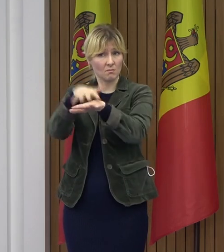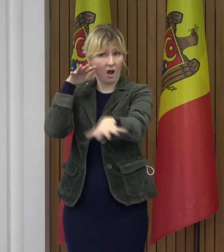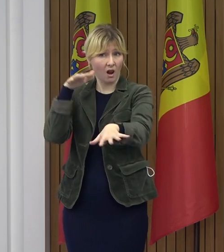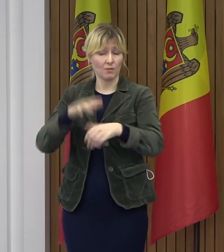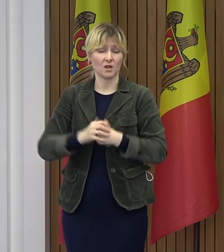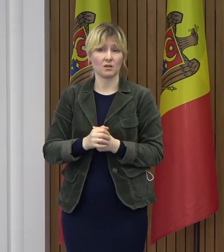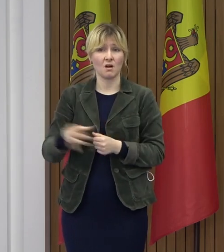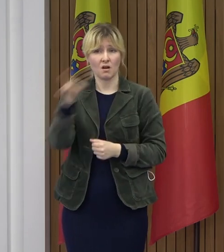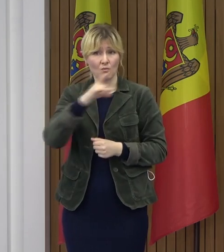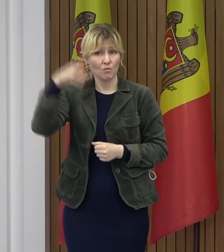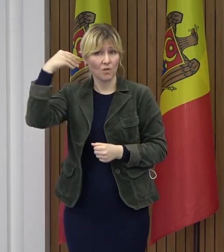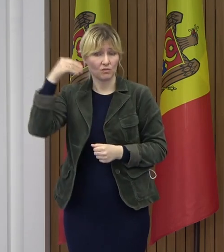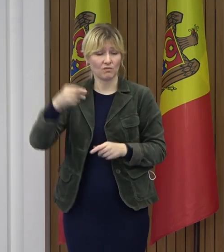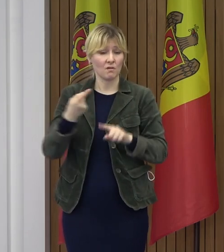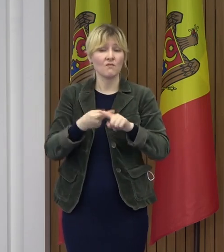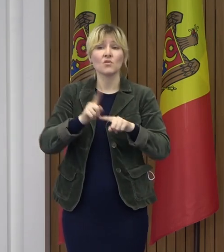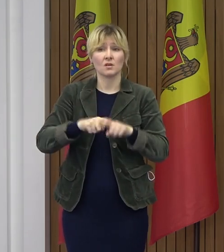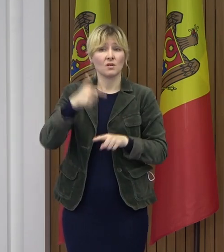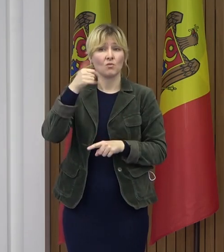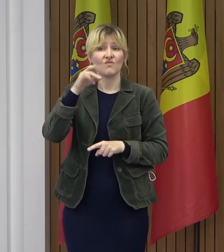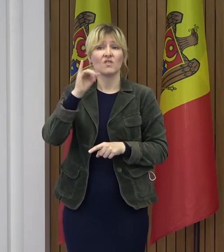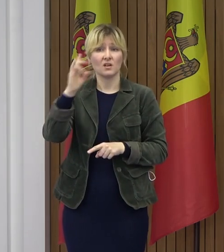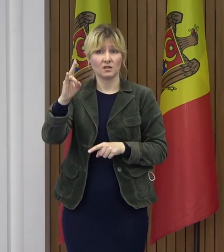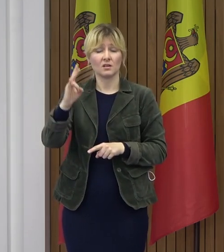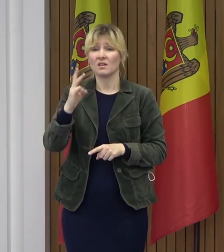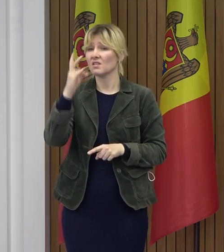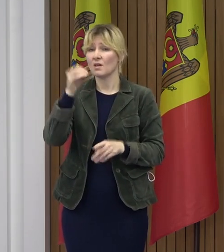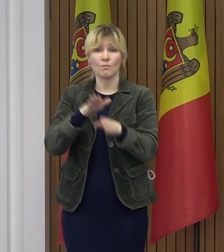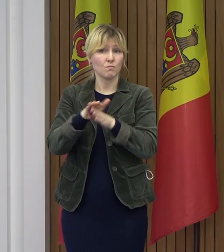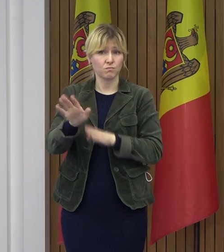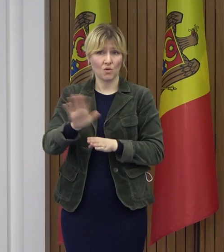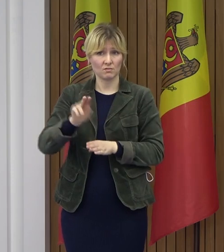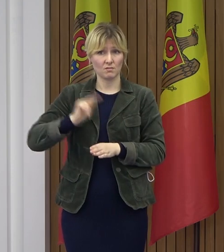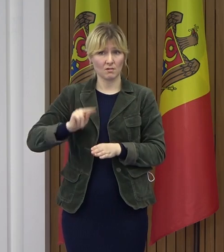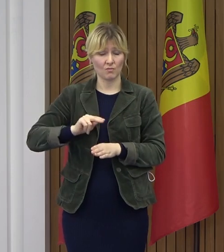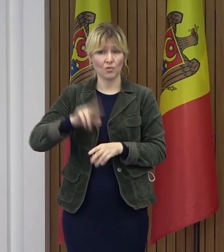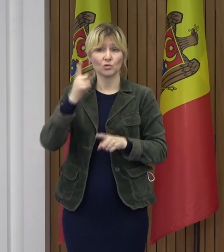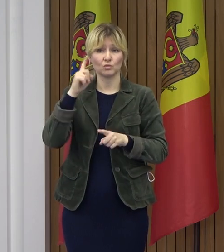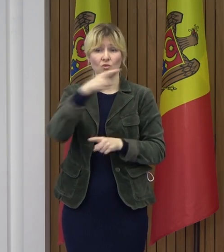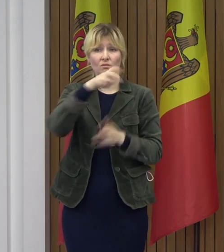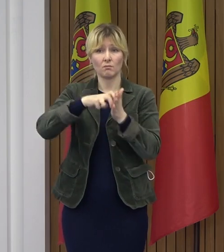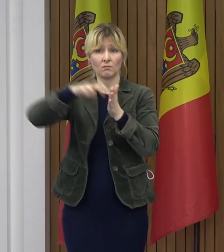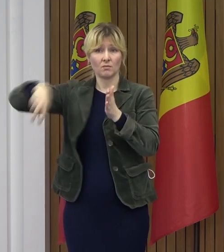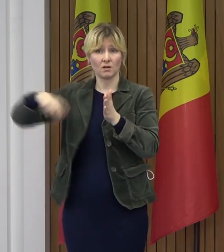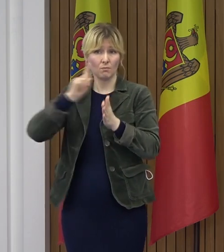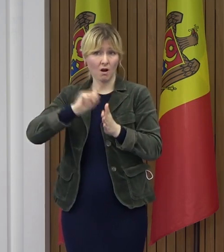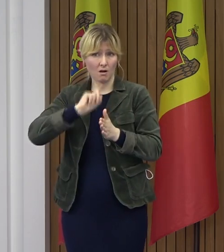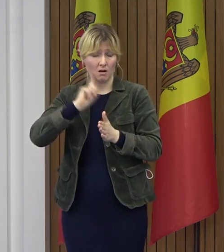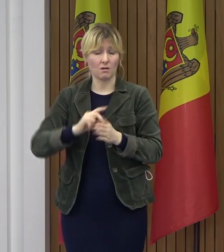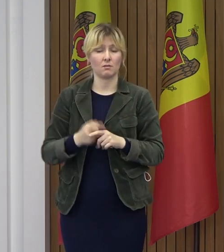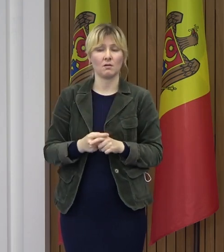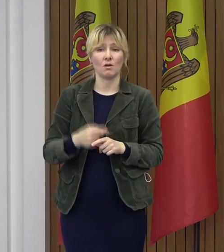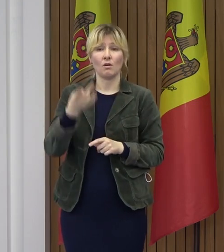în situația în care acest guvern este un guvern în demisie, cu prerogative trunchiate.